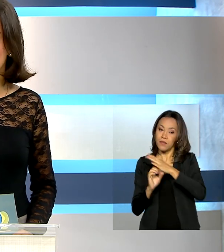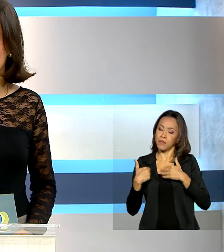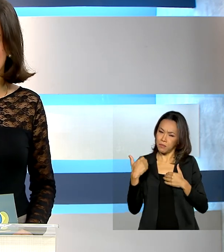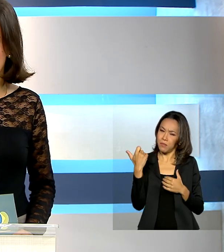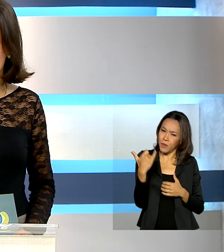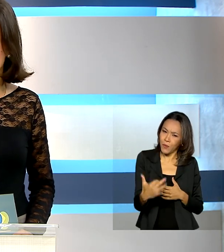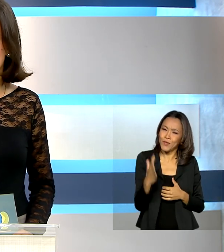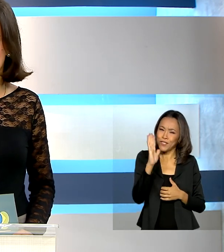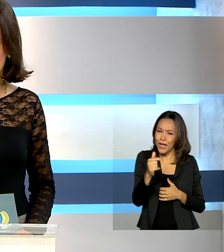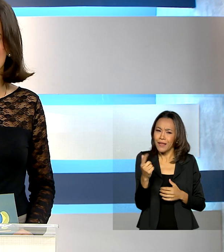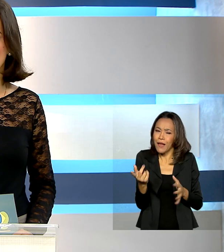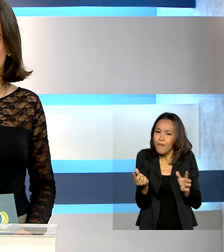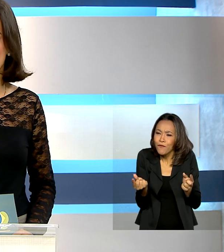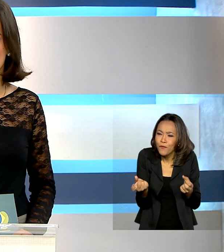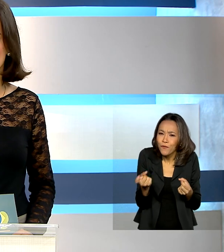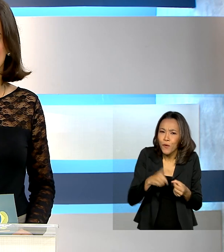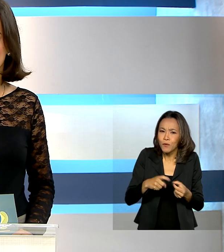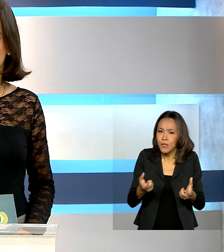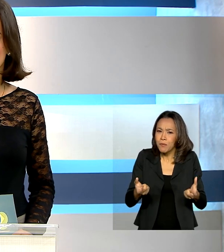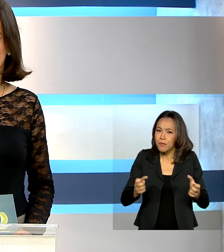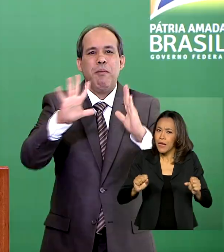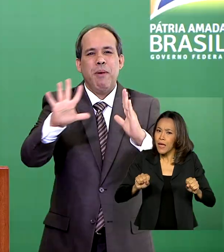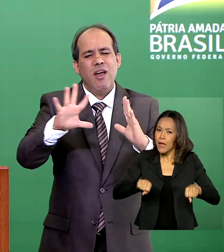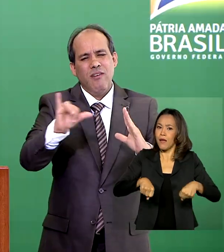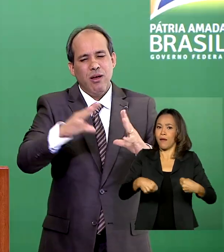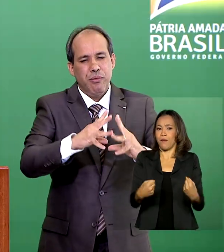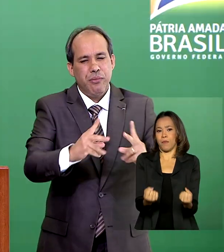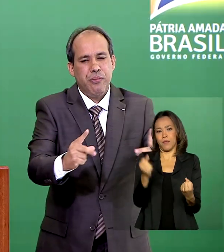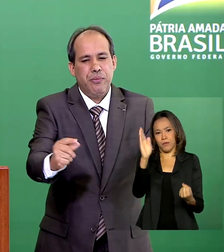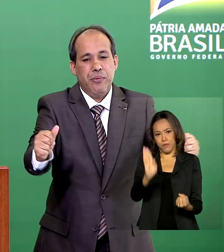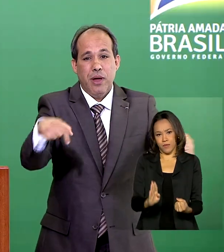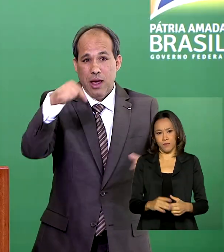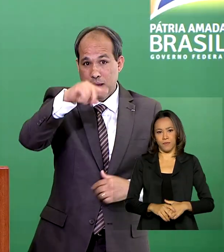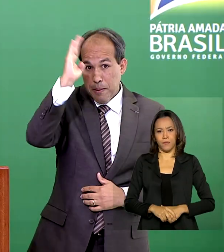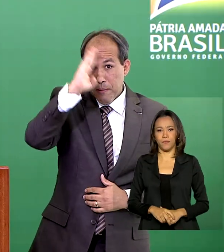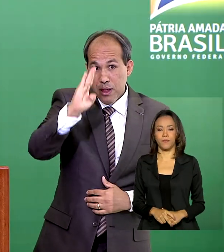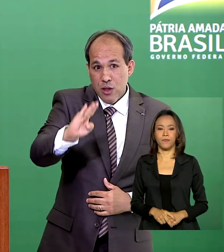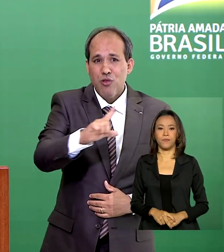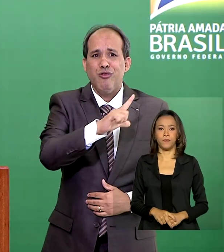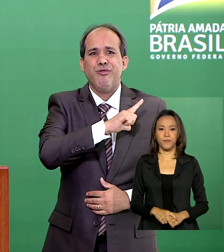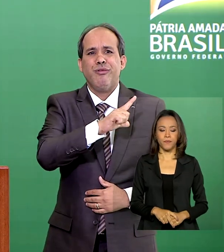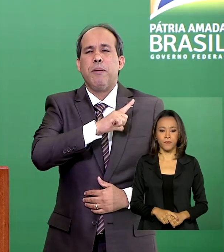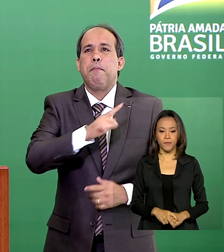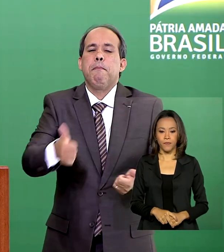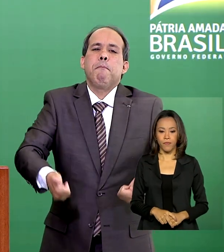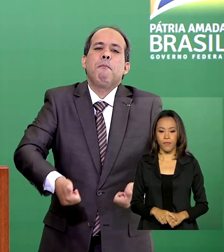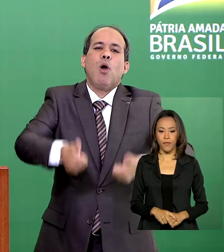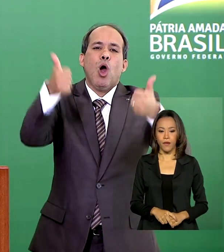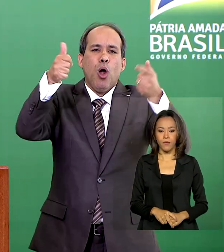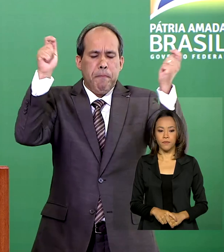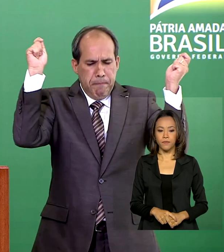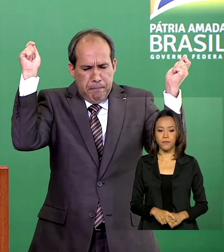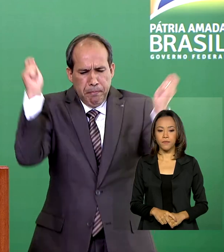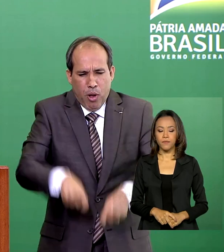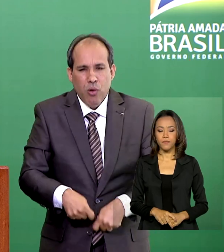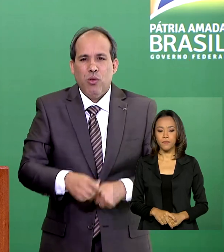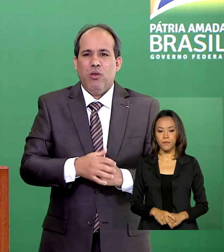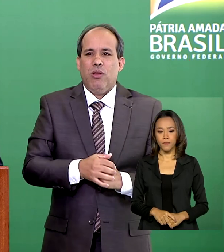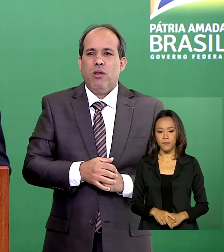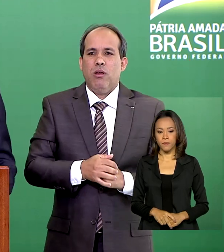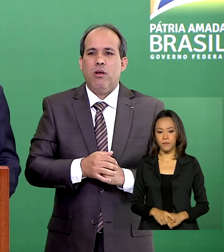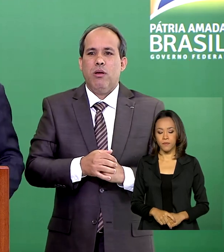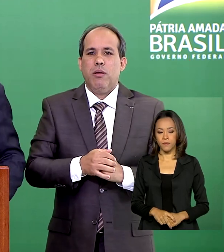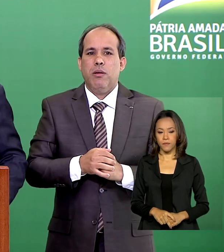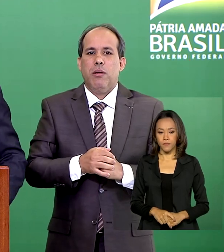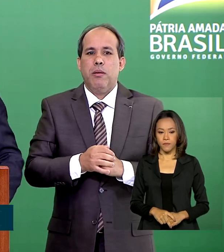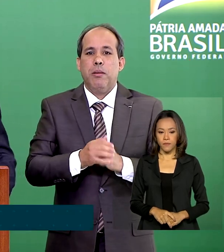apresenta sinais de recuperação no Brasil. O Brasil é o país que tem o maior potencial no período